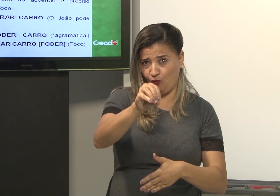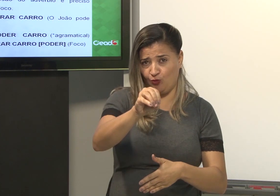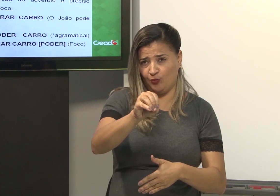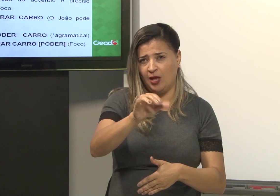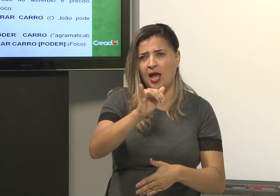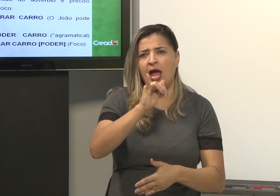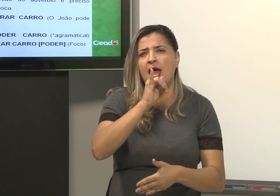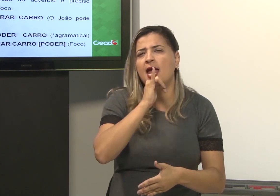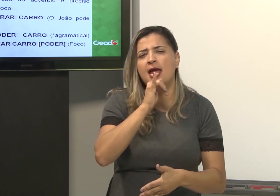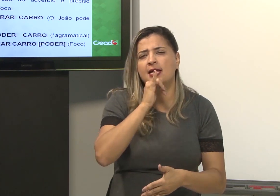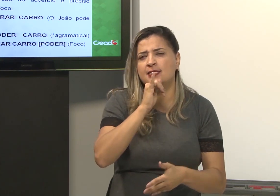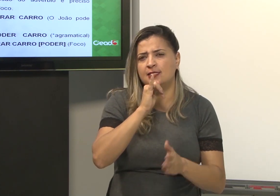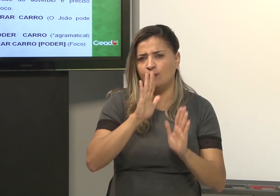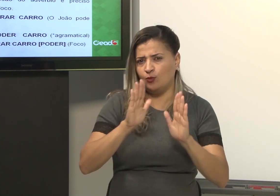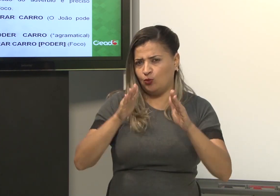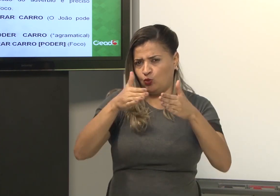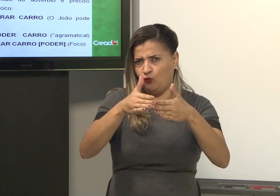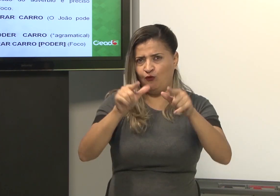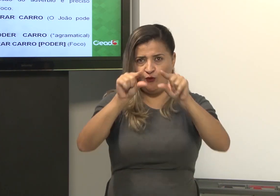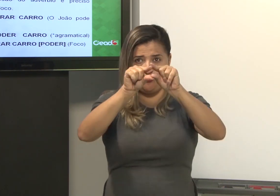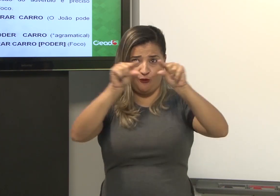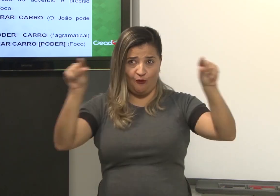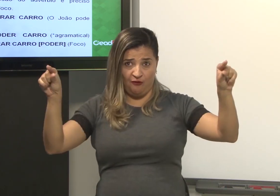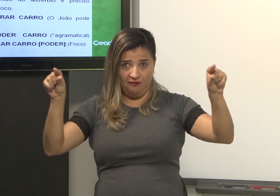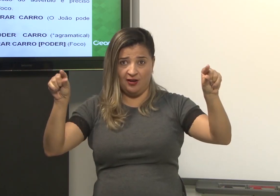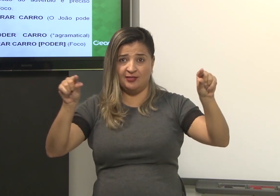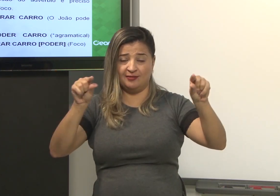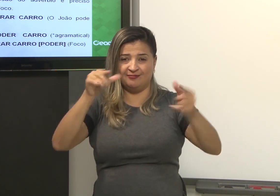um exemplo de foco na frase. Essa última aqui.